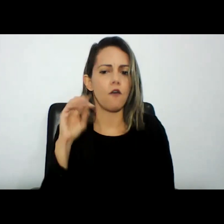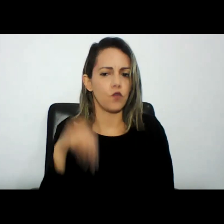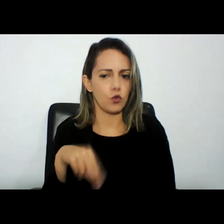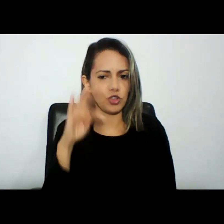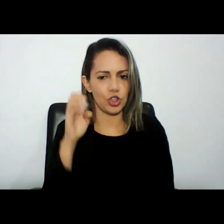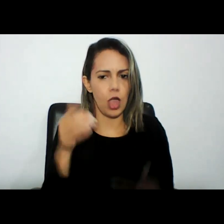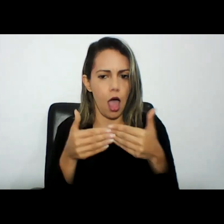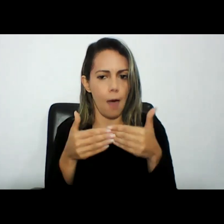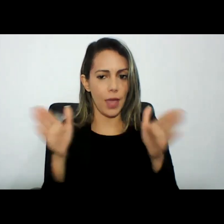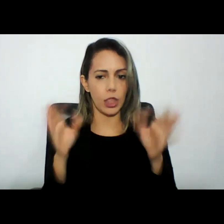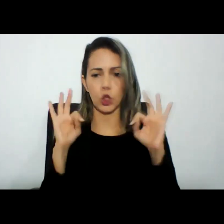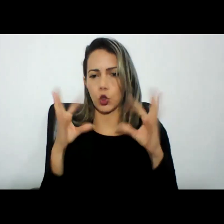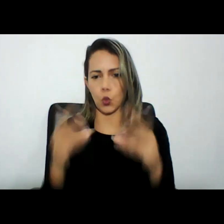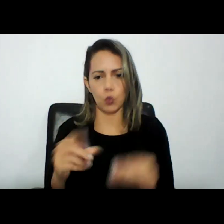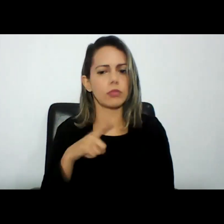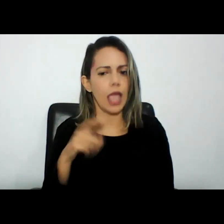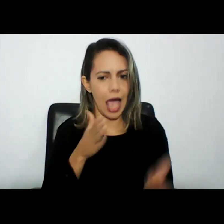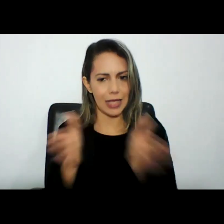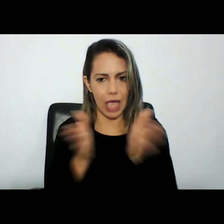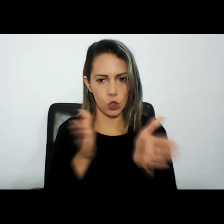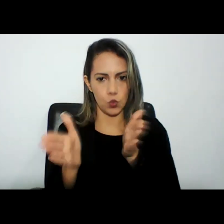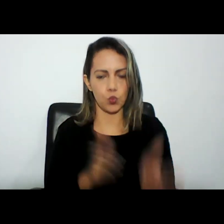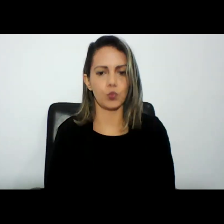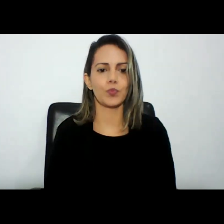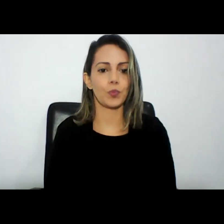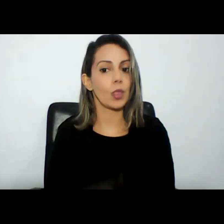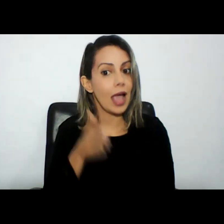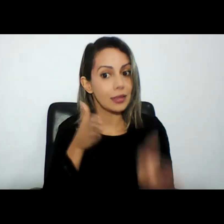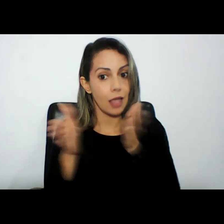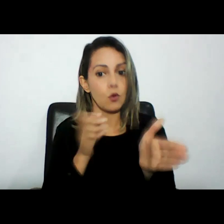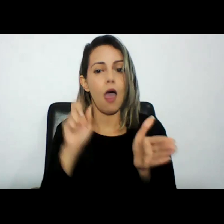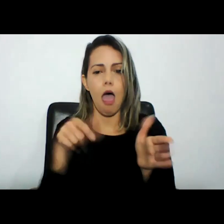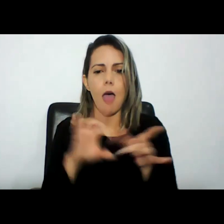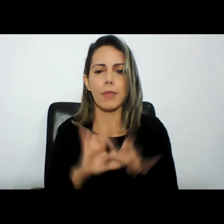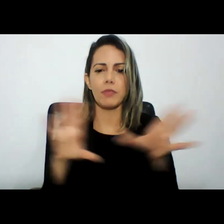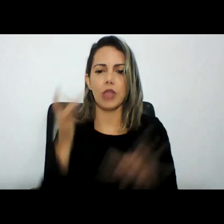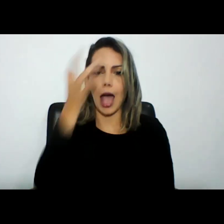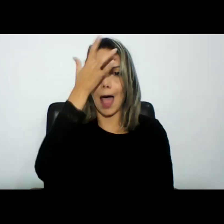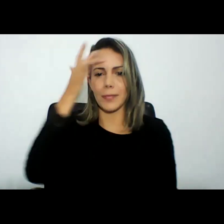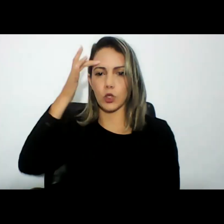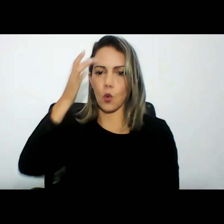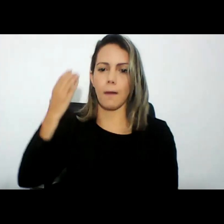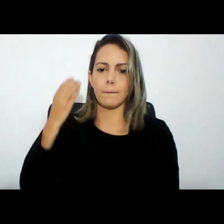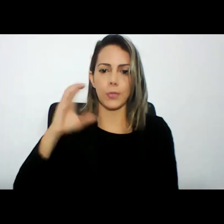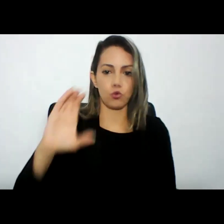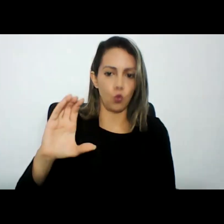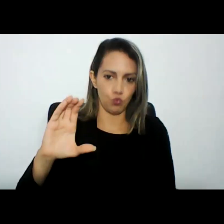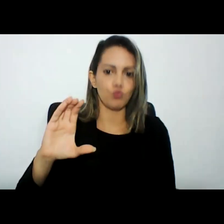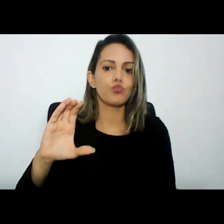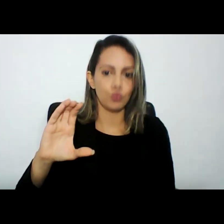têm acesso o acesso é permitido por aquele que propõe que